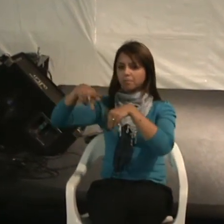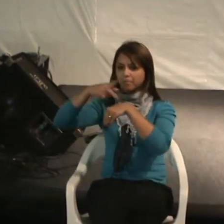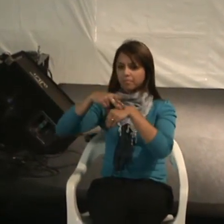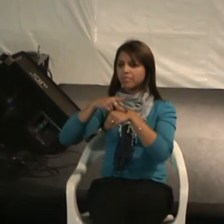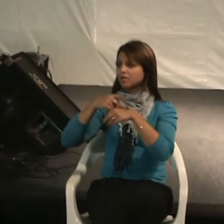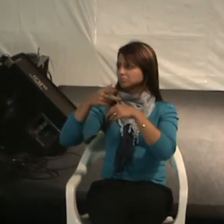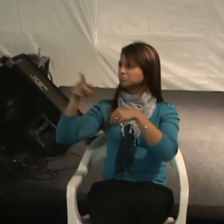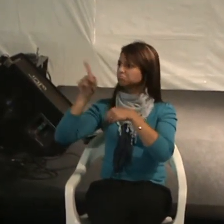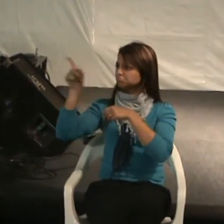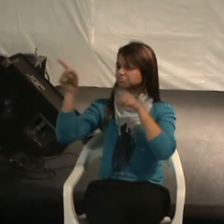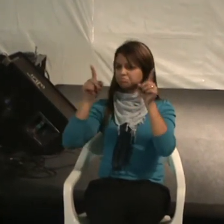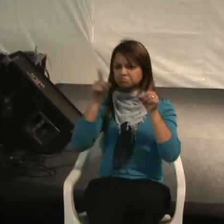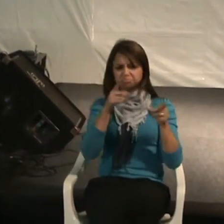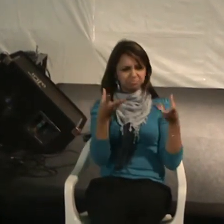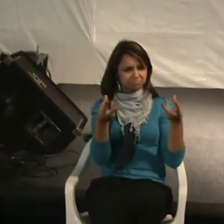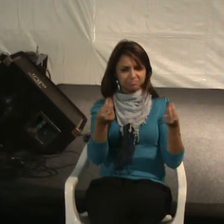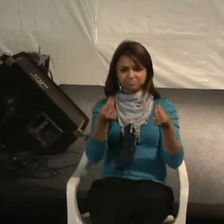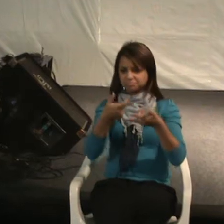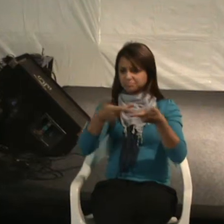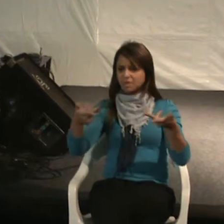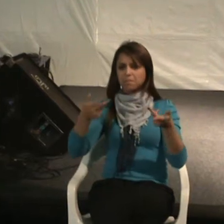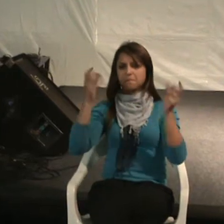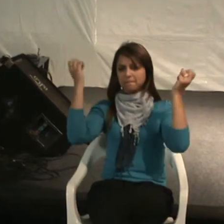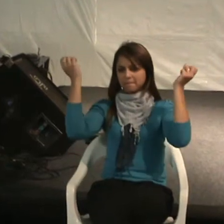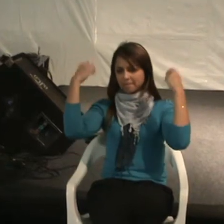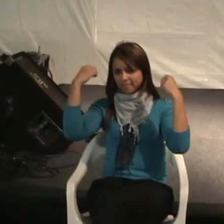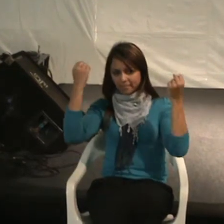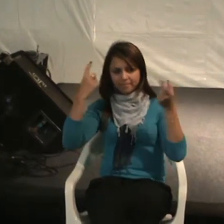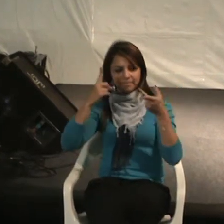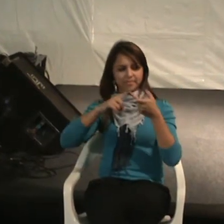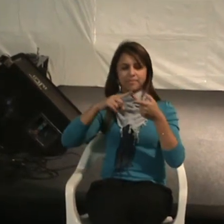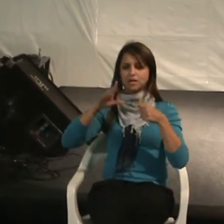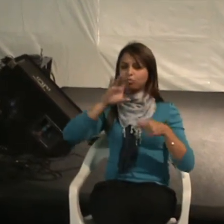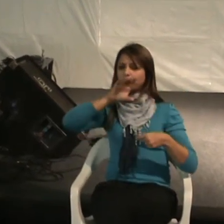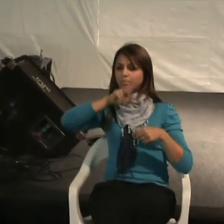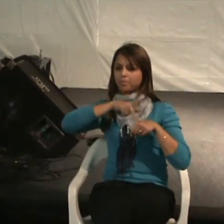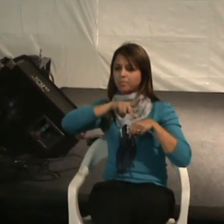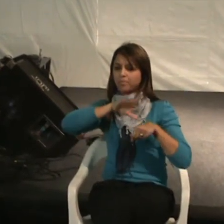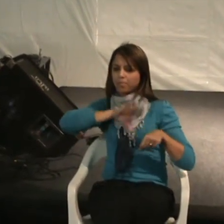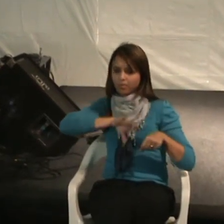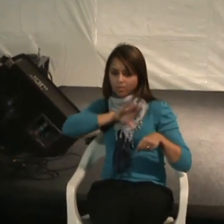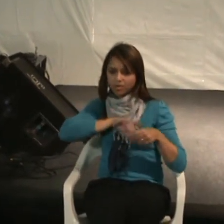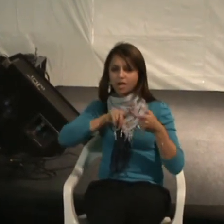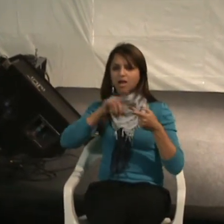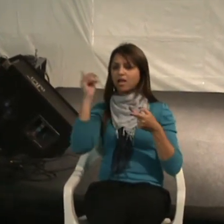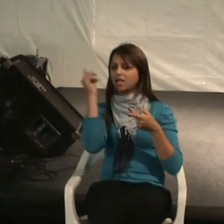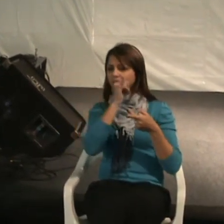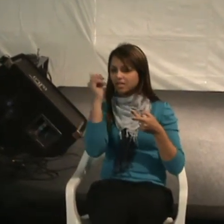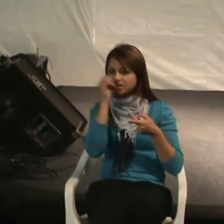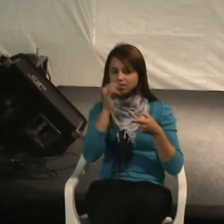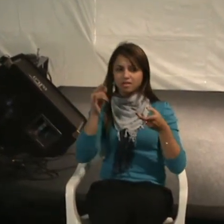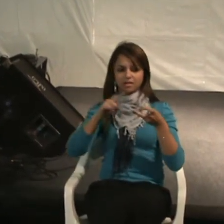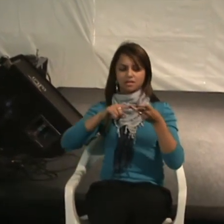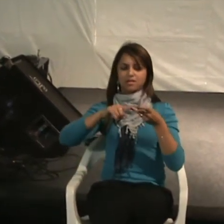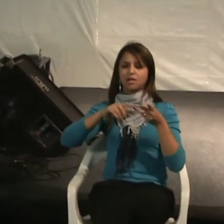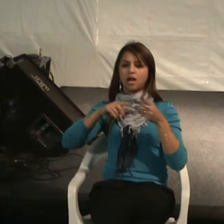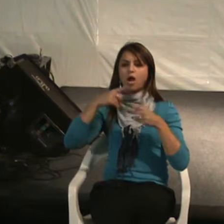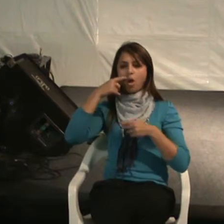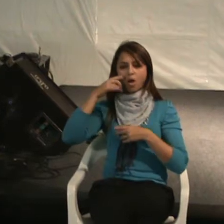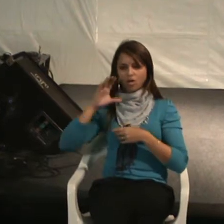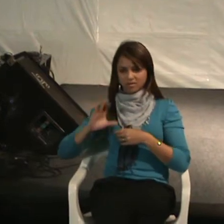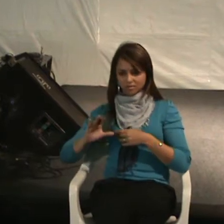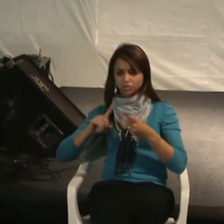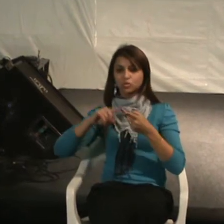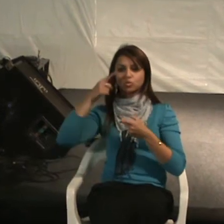Colômbia, Argentina, México, França, Portugal, Espanha, Itália, Sicília, Coreia do Sul,